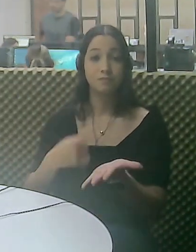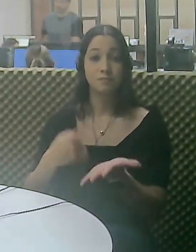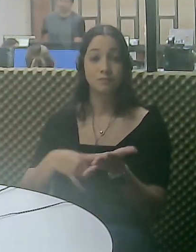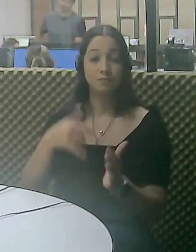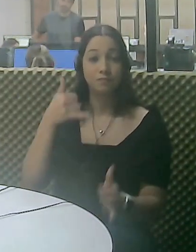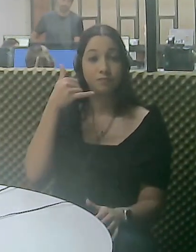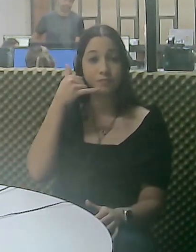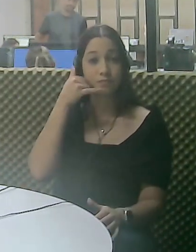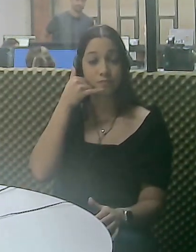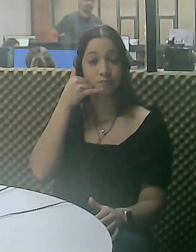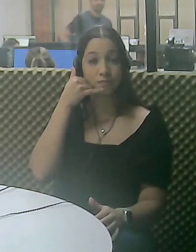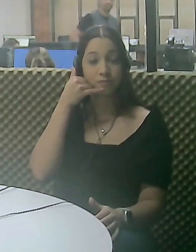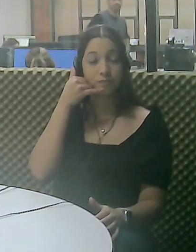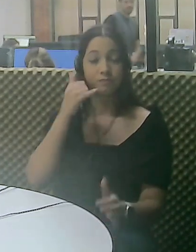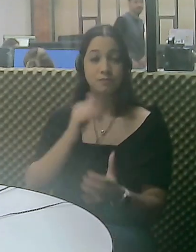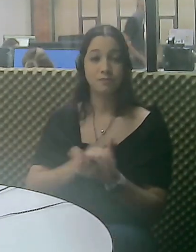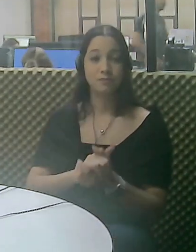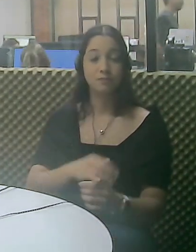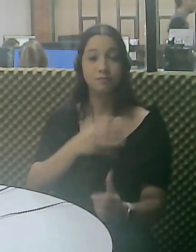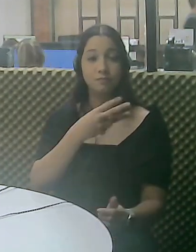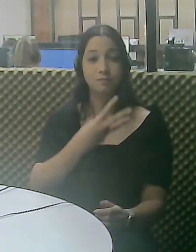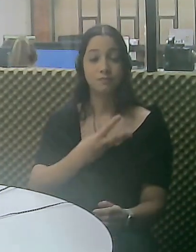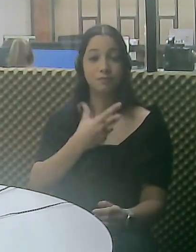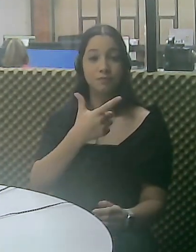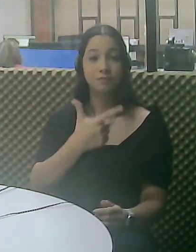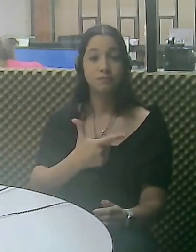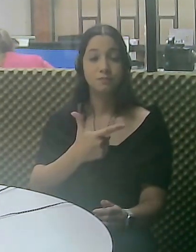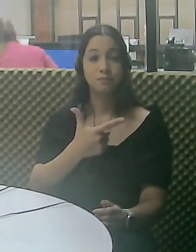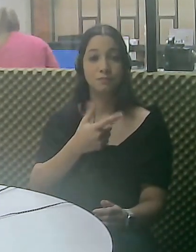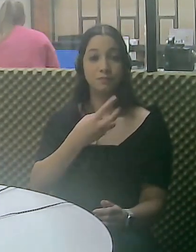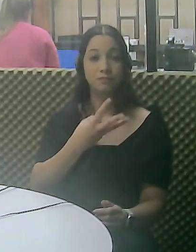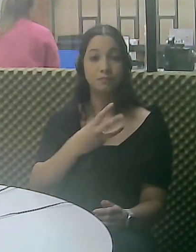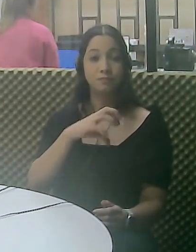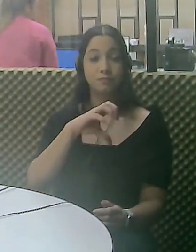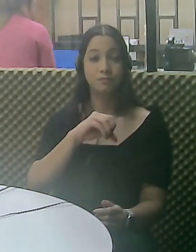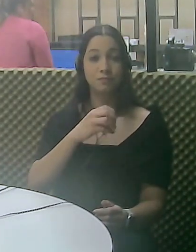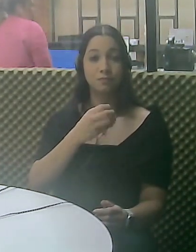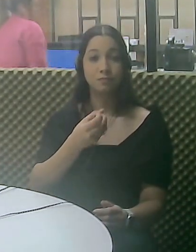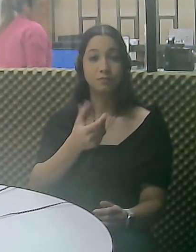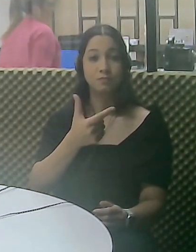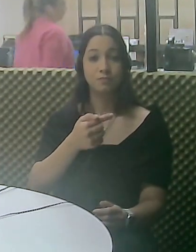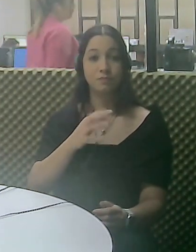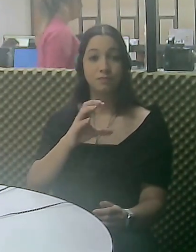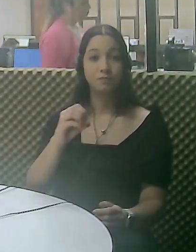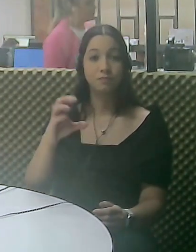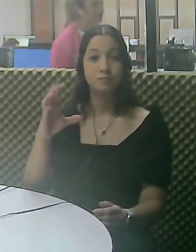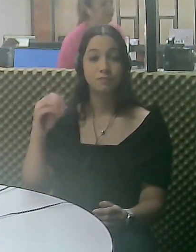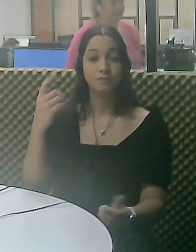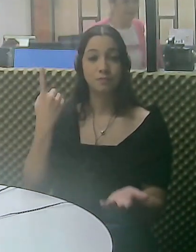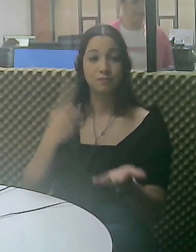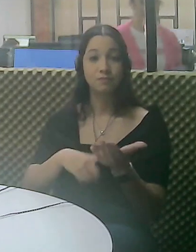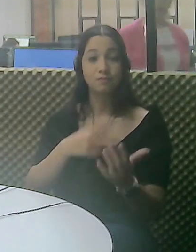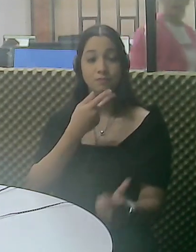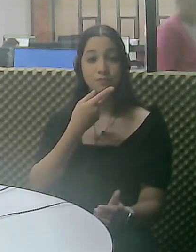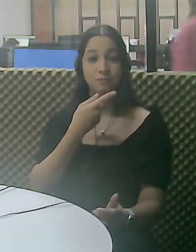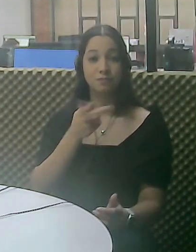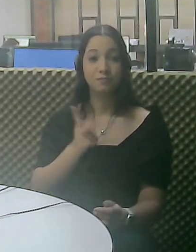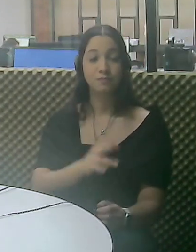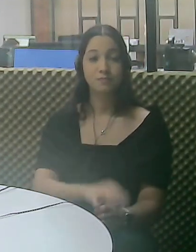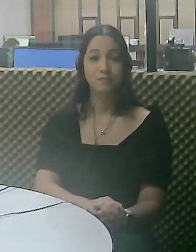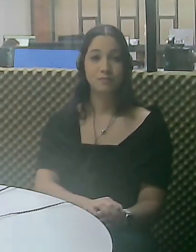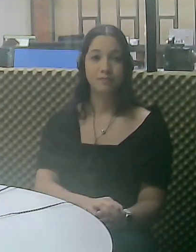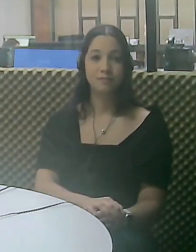não puder comparecer ao IPREMO, por razões de saúde, é necessário entrar em contato pelo telefone 32 39